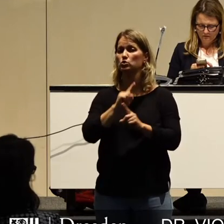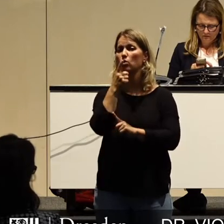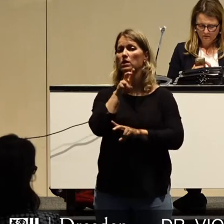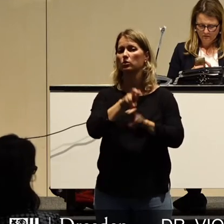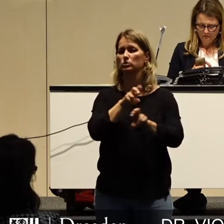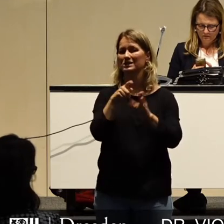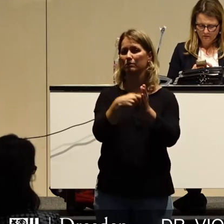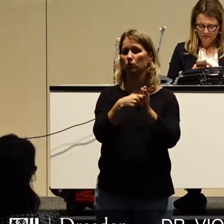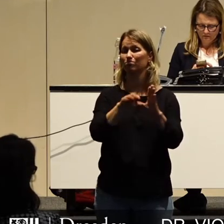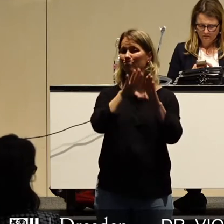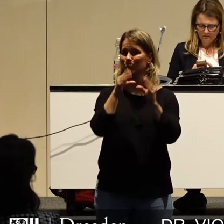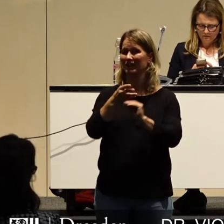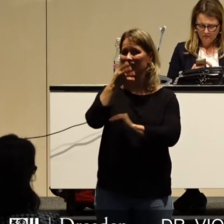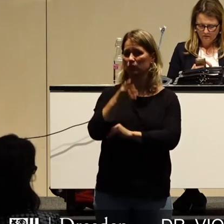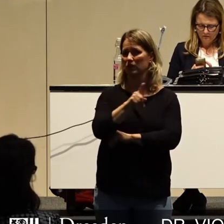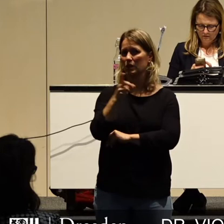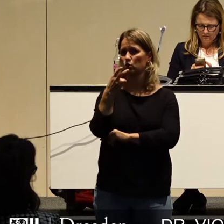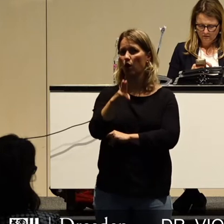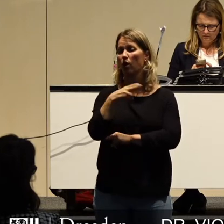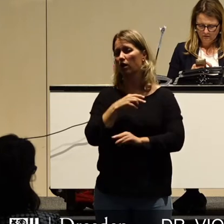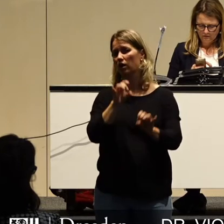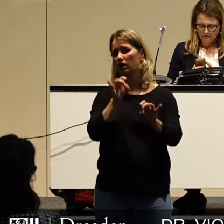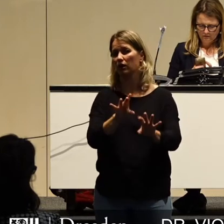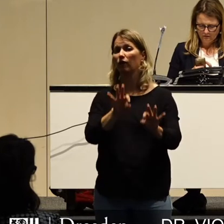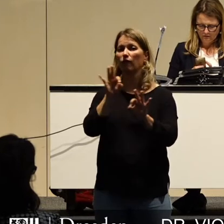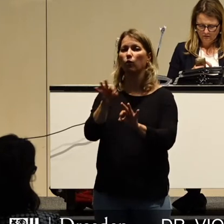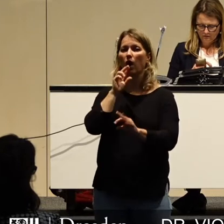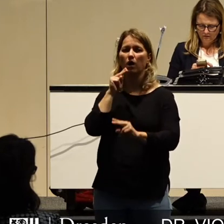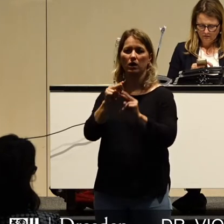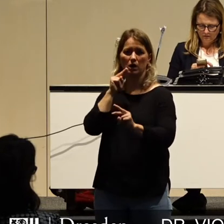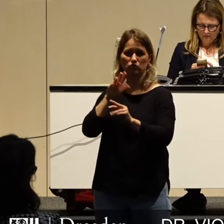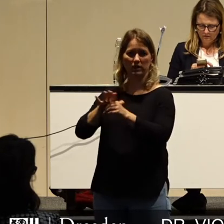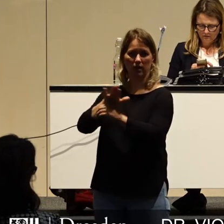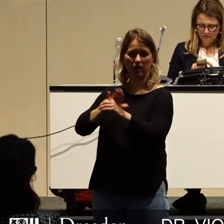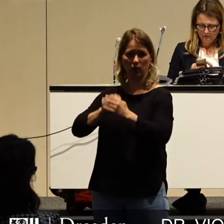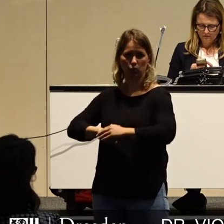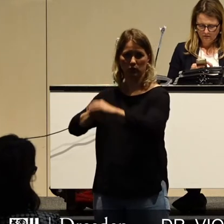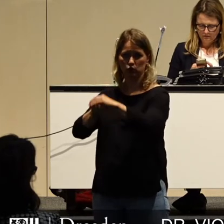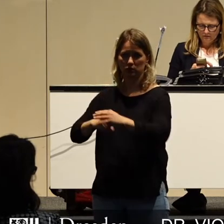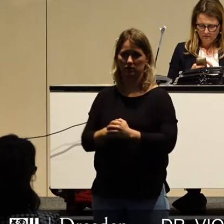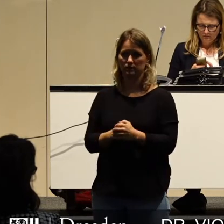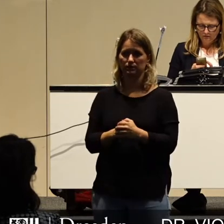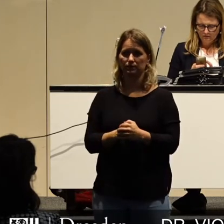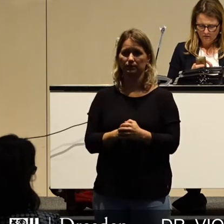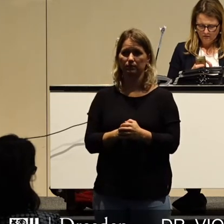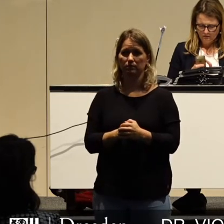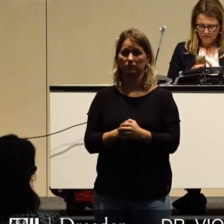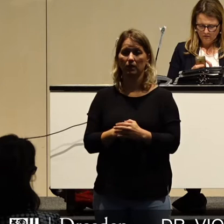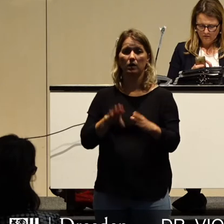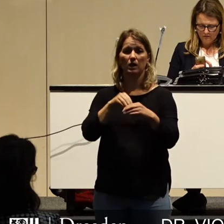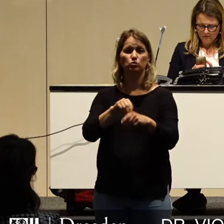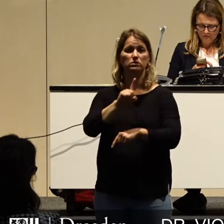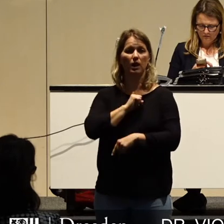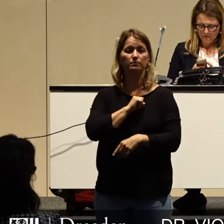von 400.000 Euro verzichtet, um das Gaststättengewerbe zu unterstützen. Und dazu müssen wir unfreiwillig und